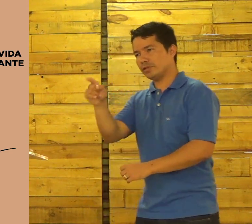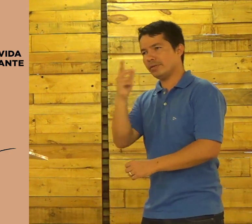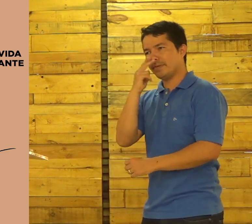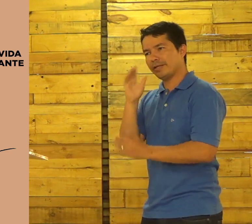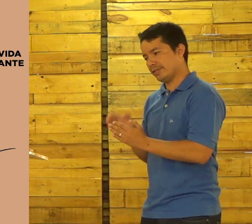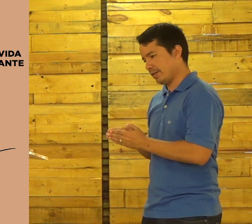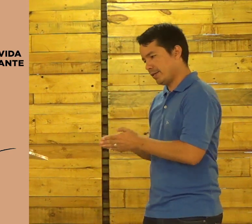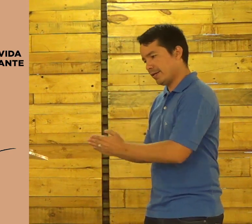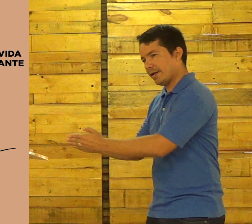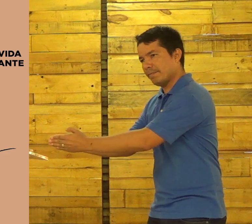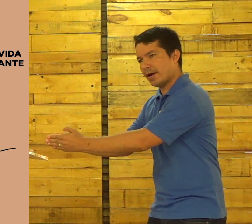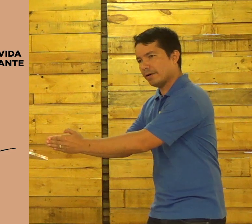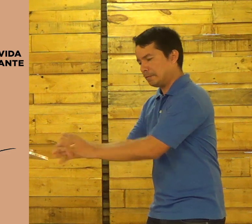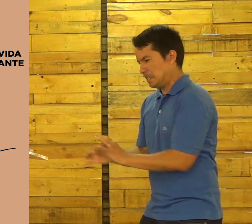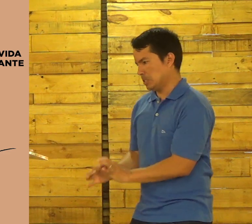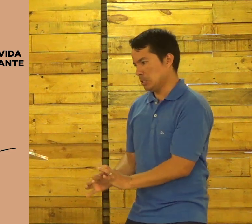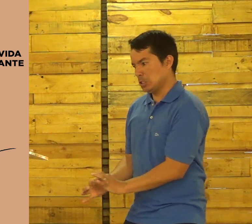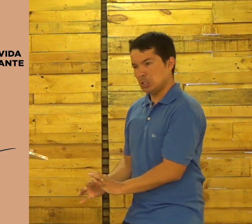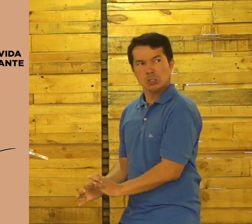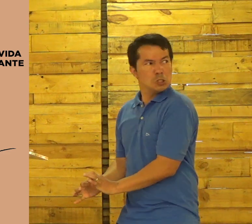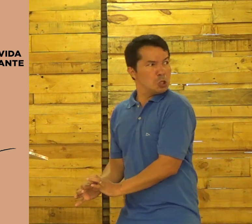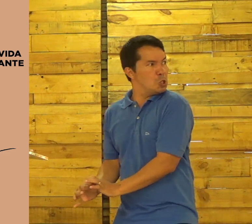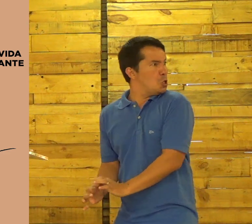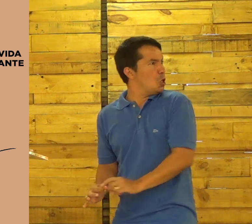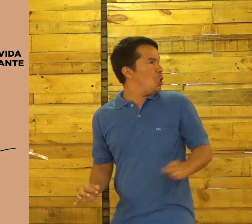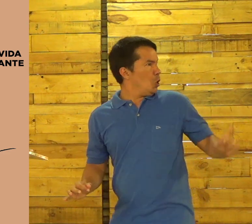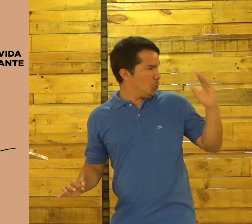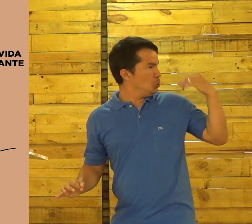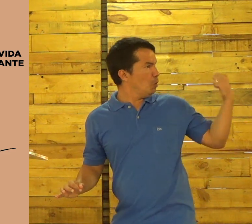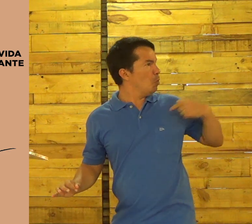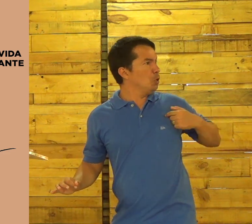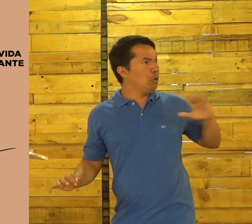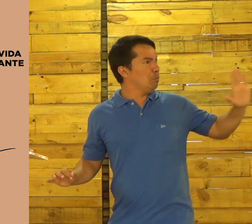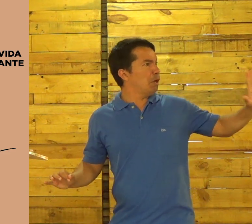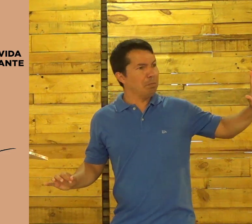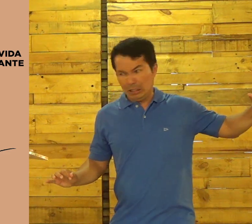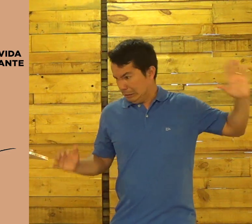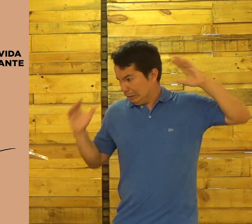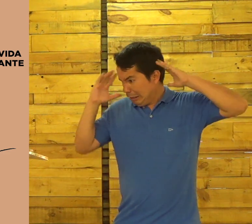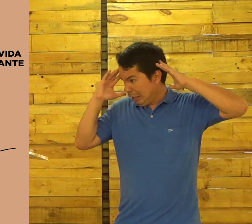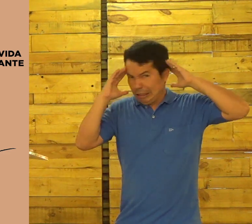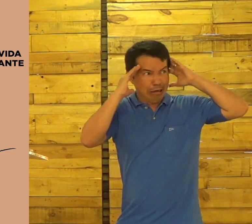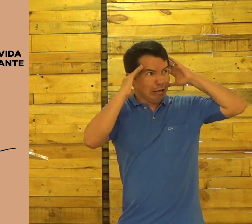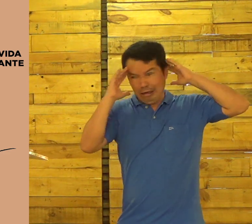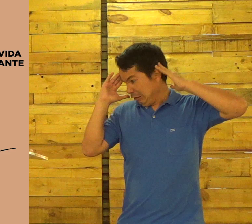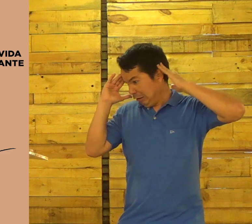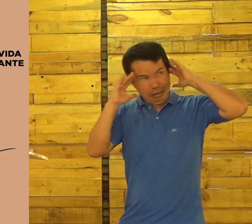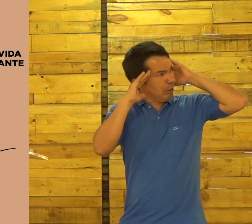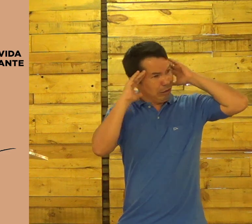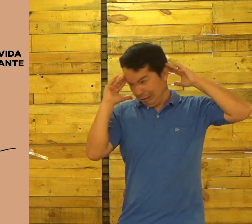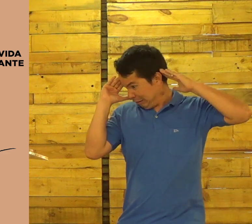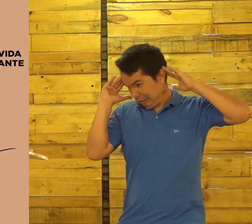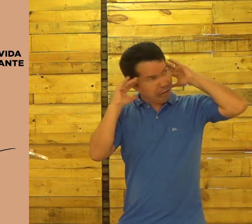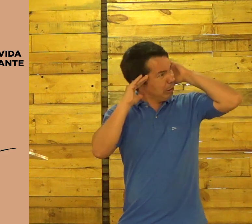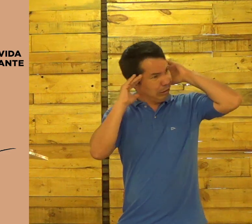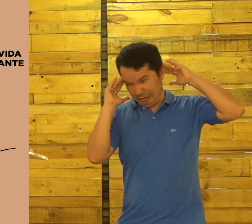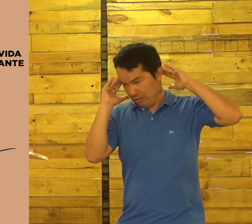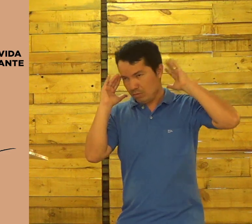namoro e você acha que isso é normal. Se você está preso ao seu barco e à sua rede e